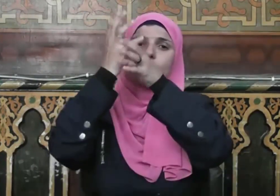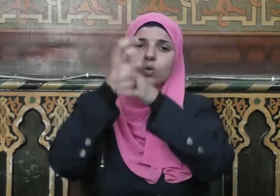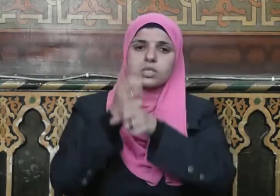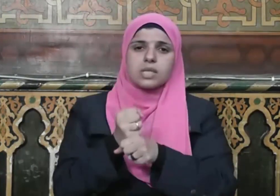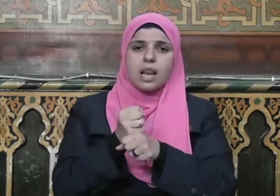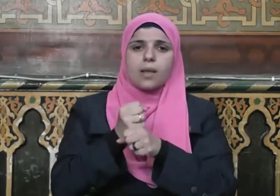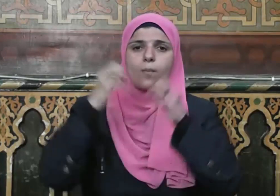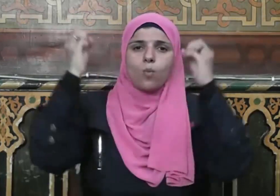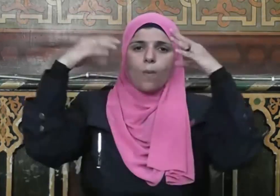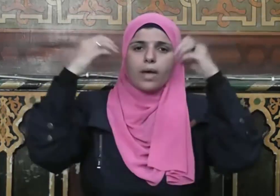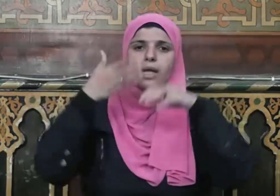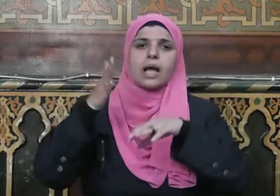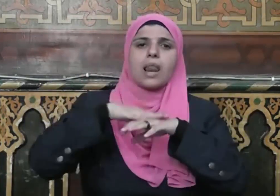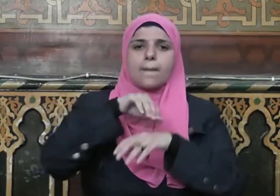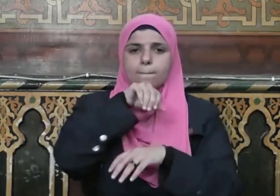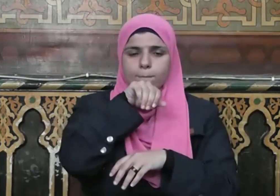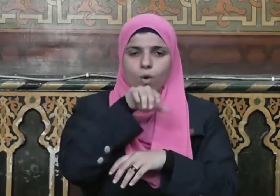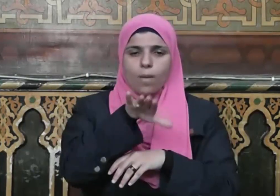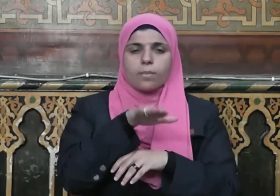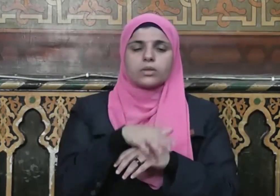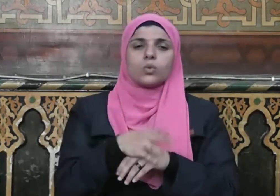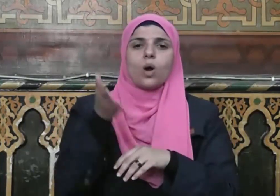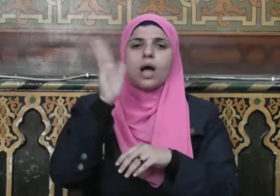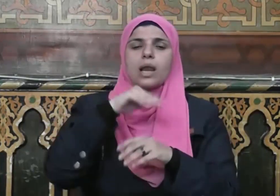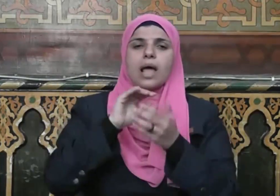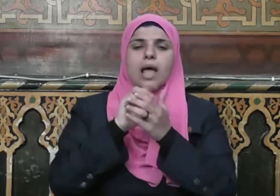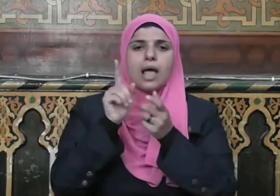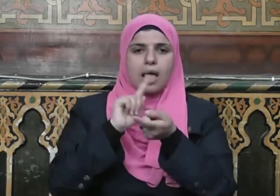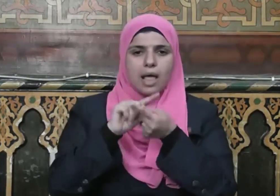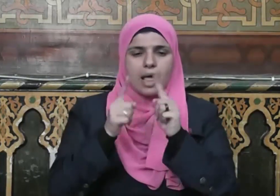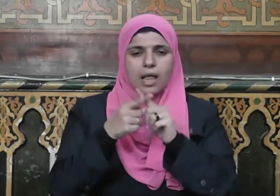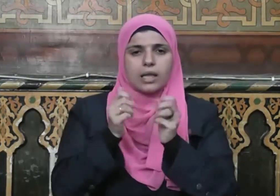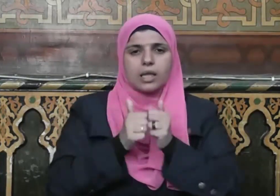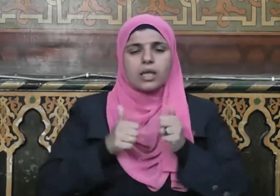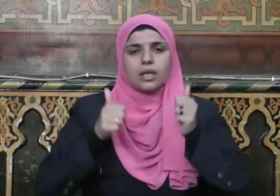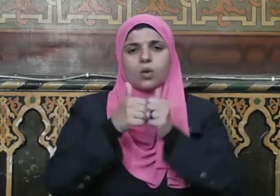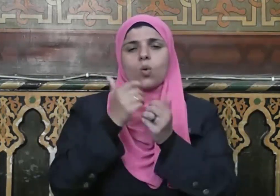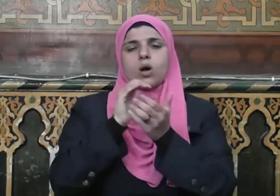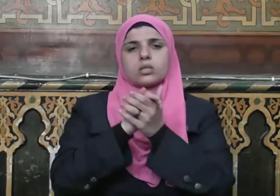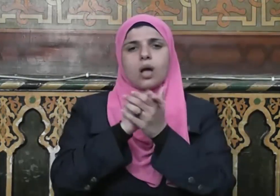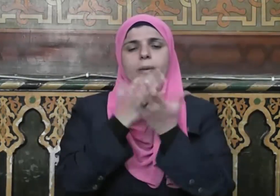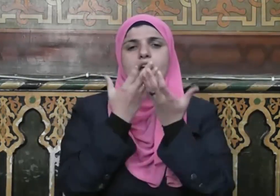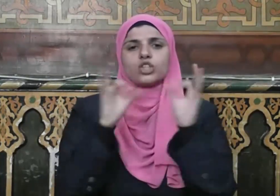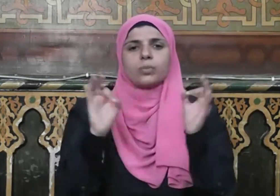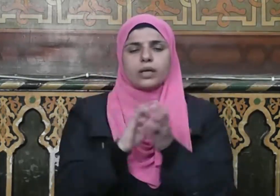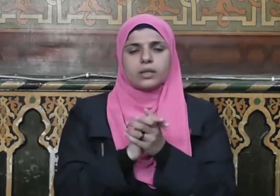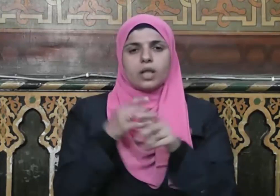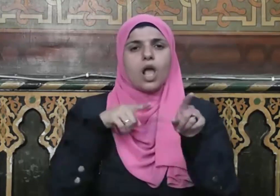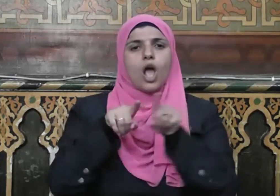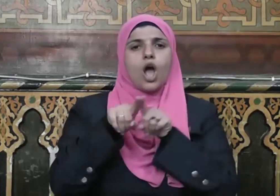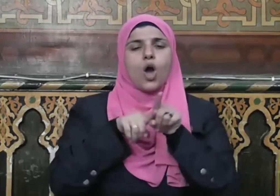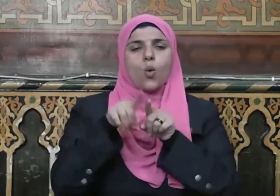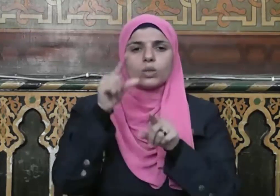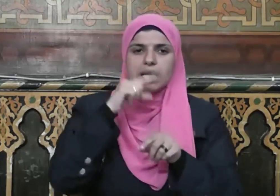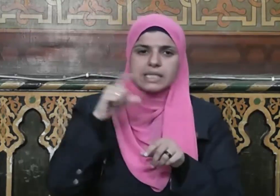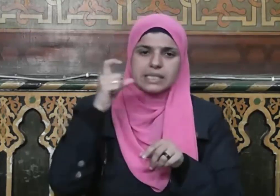اللهم صل وسلم وبارك عليه وعلى آله وصحبه أجمعين إخوة